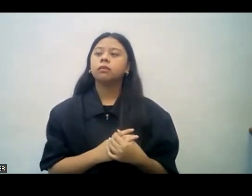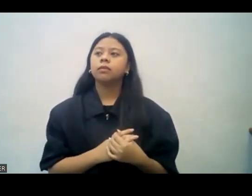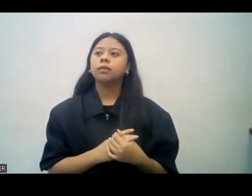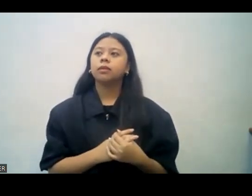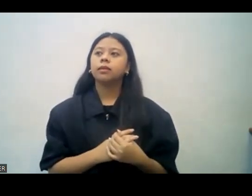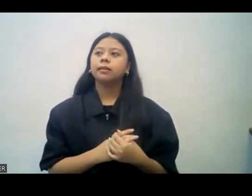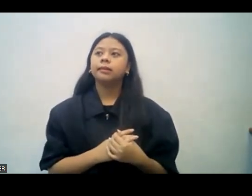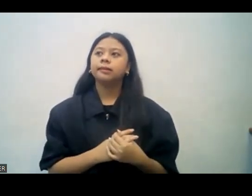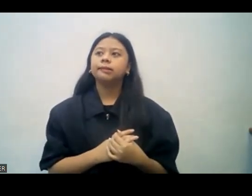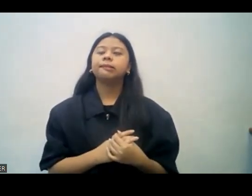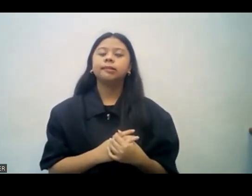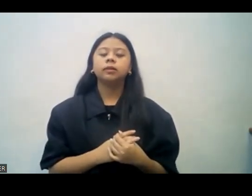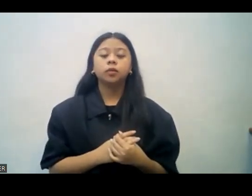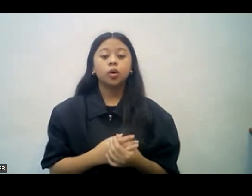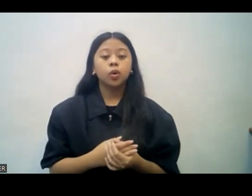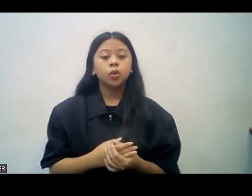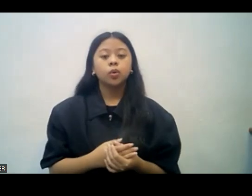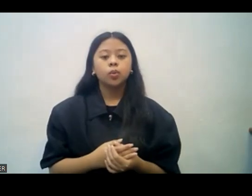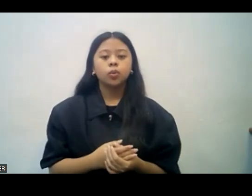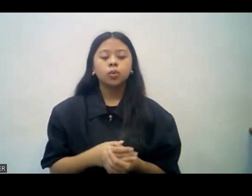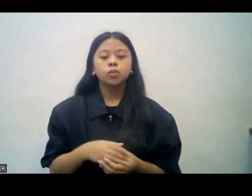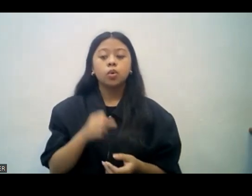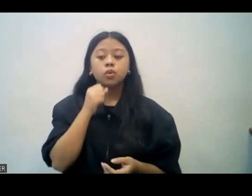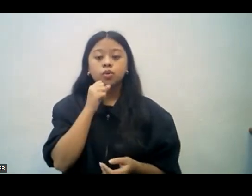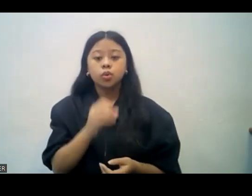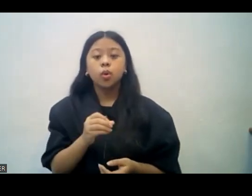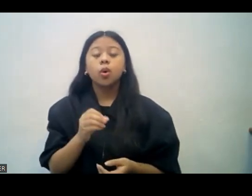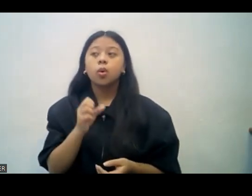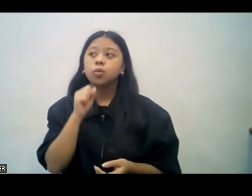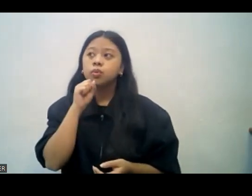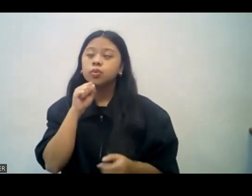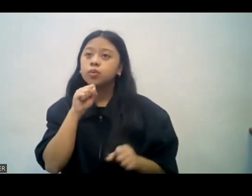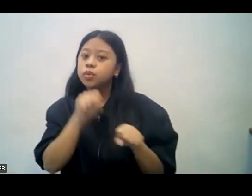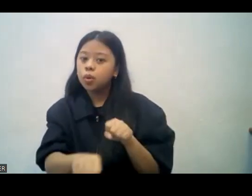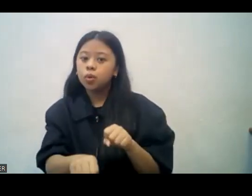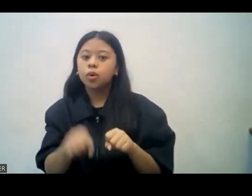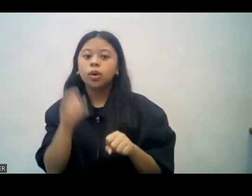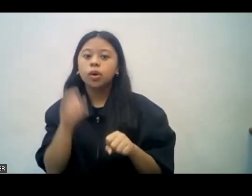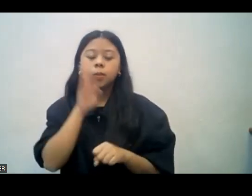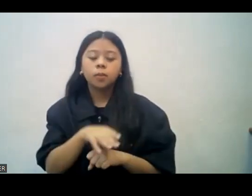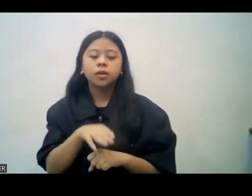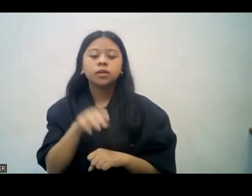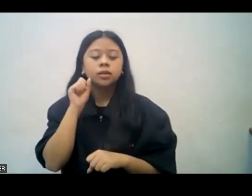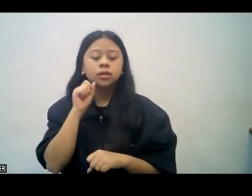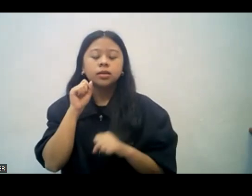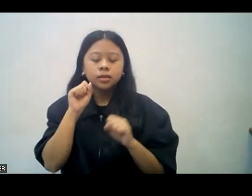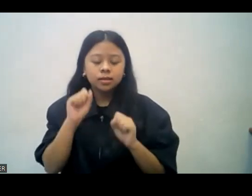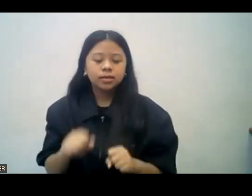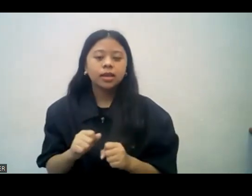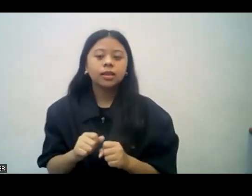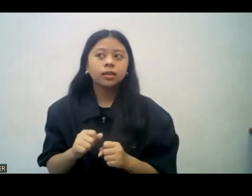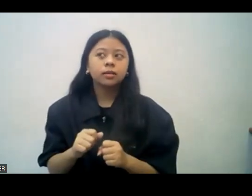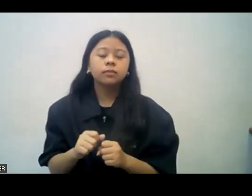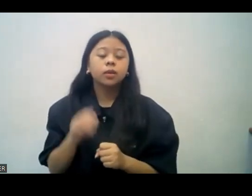according to the Bible. Kaya nga, yung mga brothers na higit na nakakaalam noong Biblia, sila po yung mga tao na maaaring